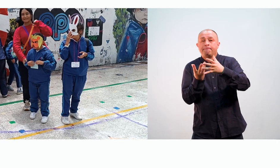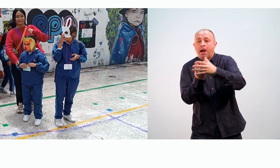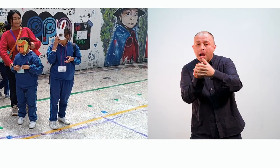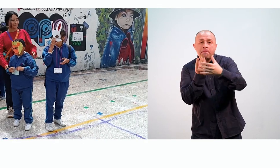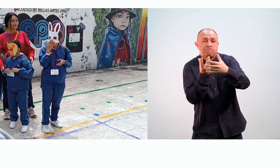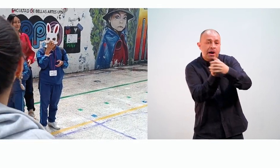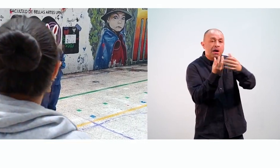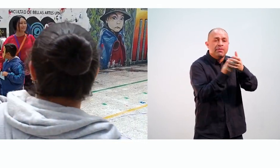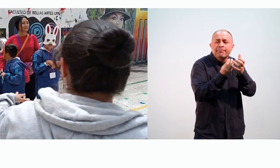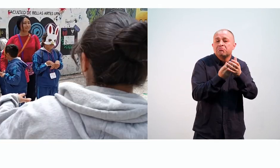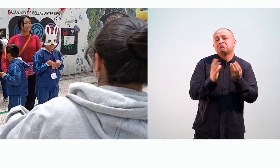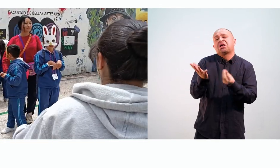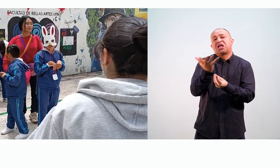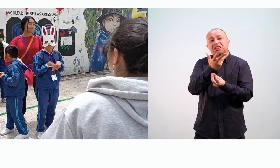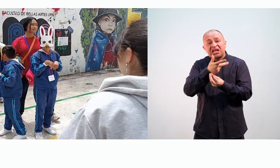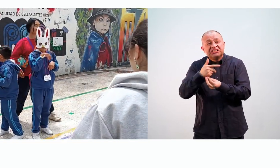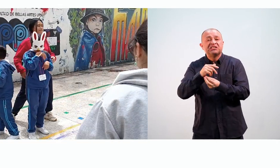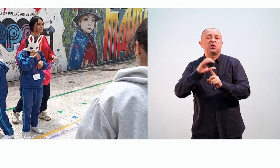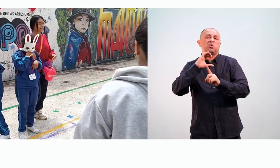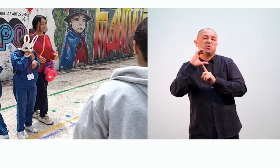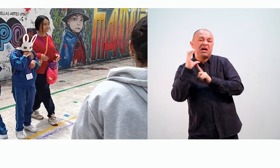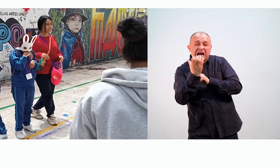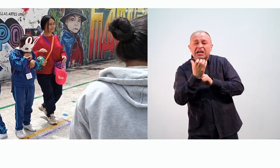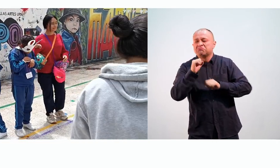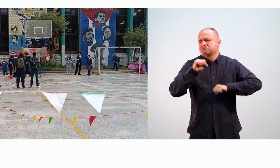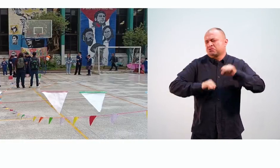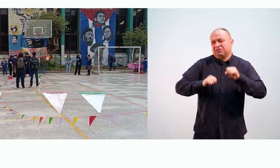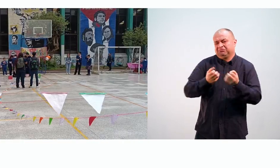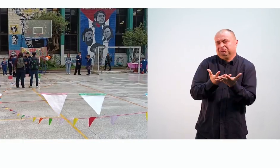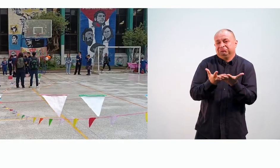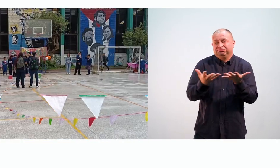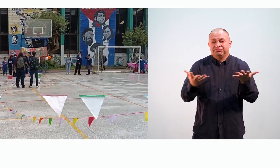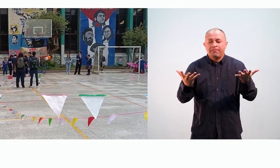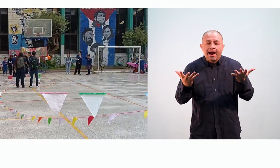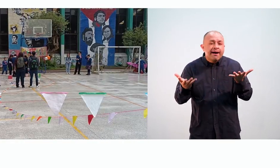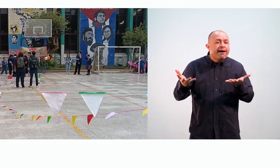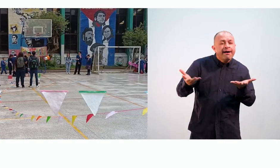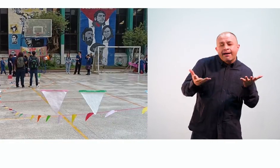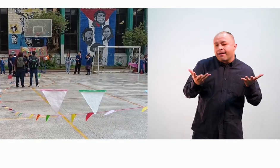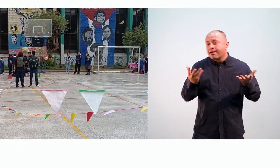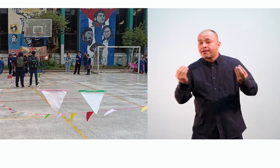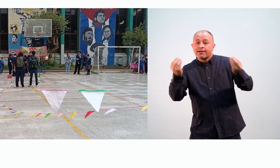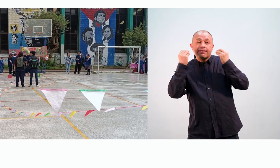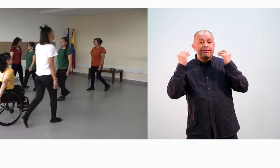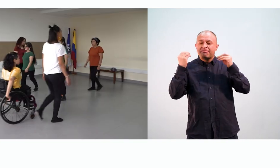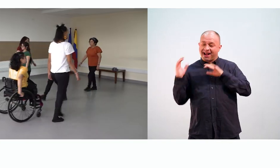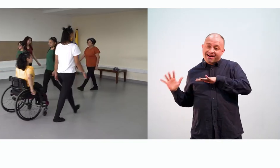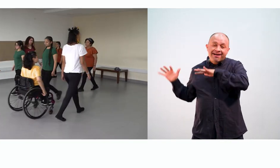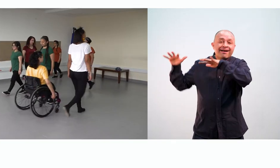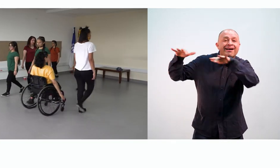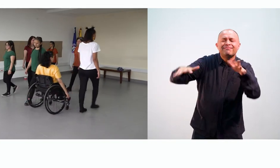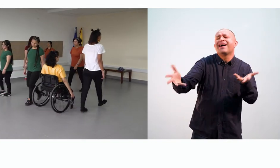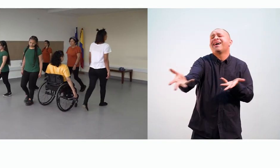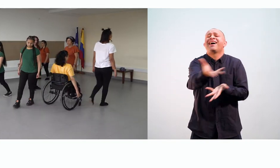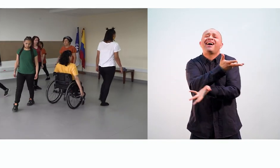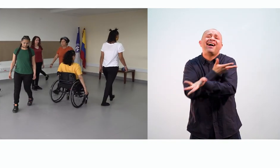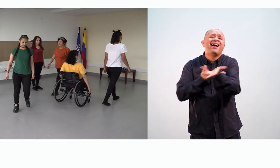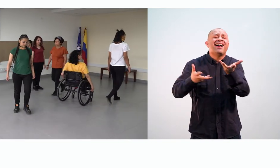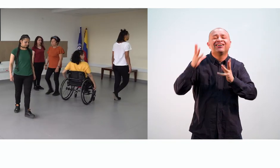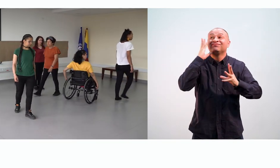incluyen en diferentes escenarios del arte y de la cultura y tienen la posibilidad de venir a compartir con nosotros